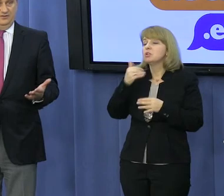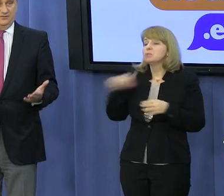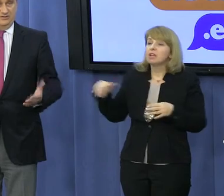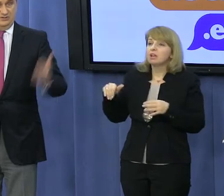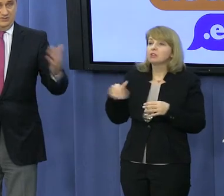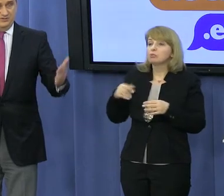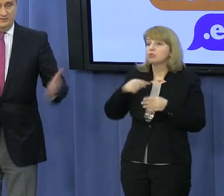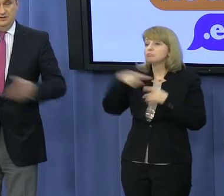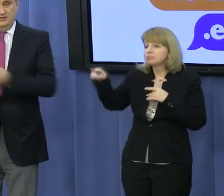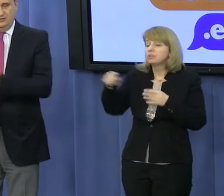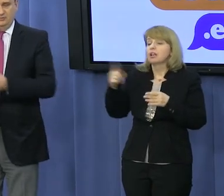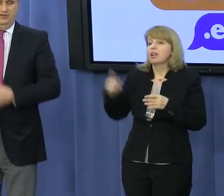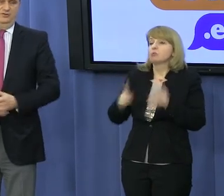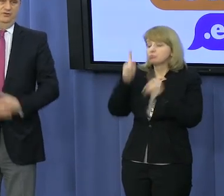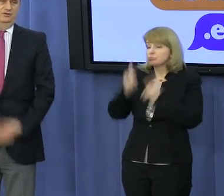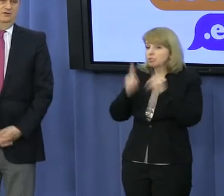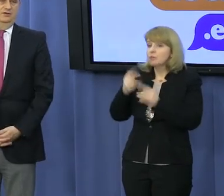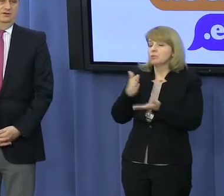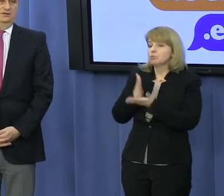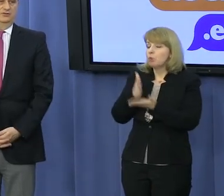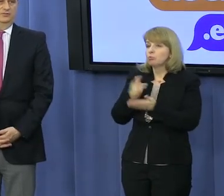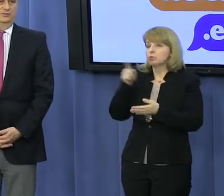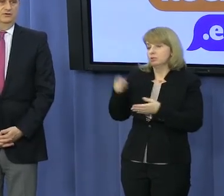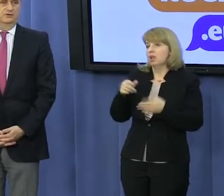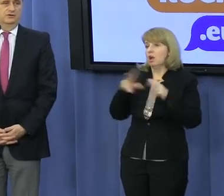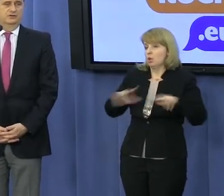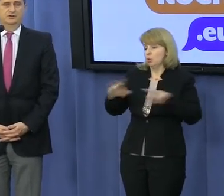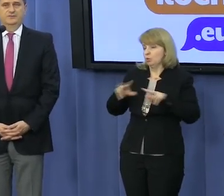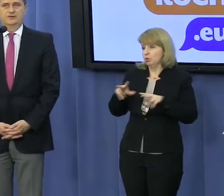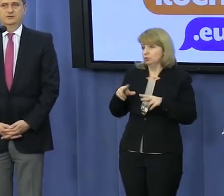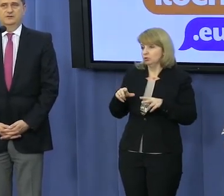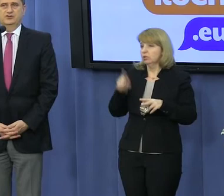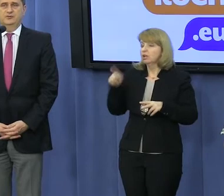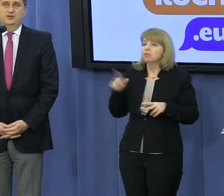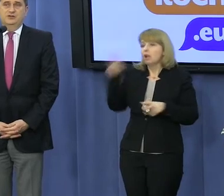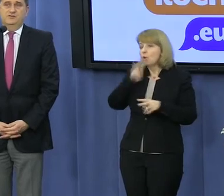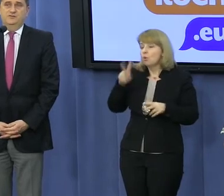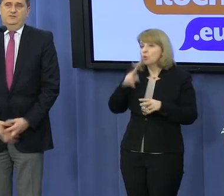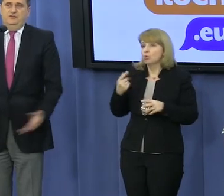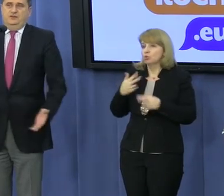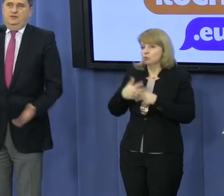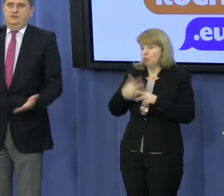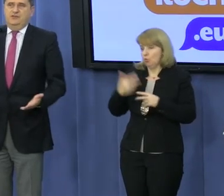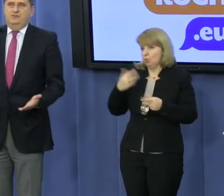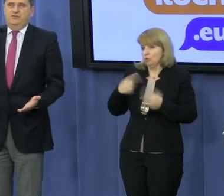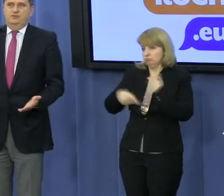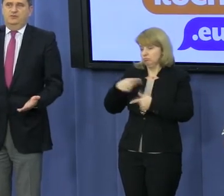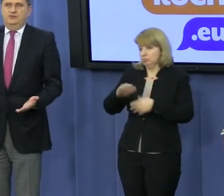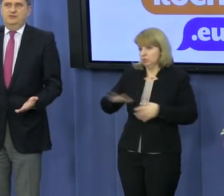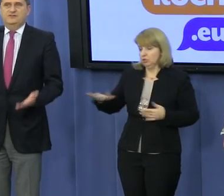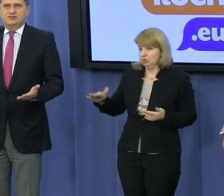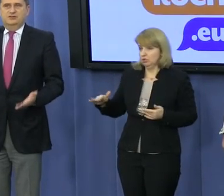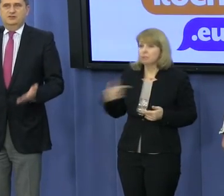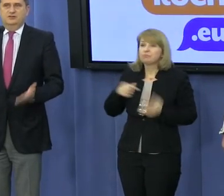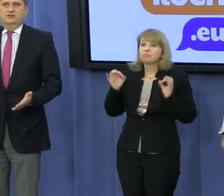Lepiej te pieniądze przeznaczyć na przemysł, ewentualnie pomoc tego typu rodzinom. Ja po prostu